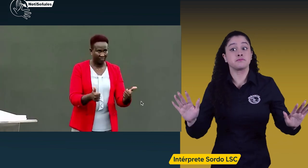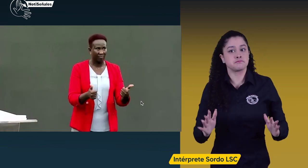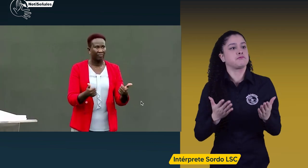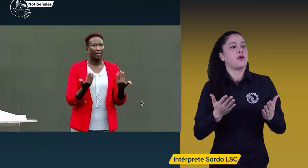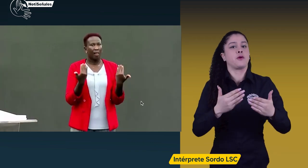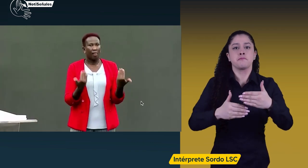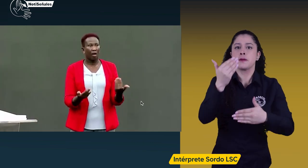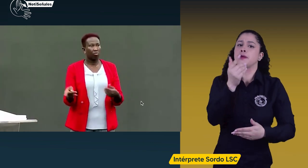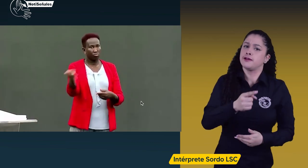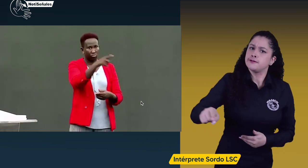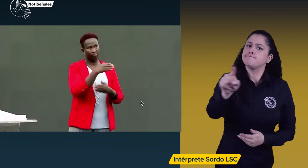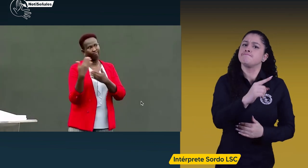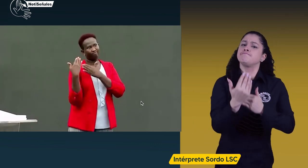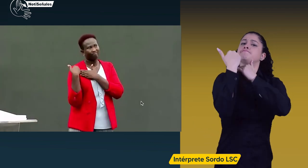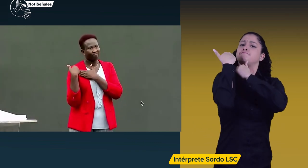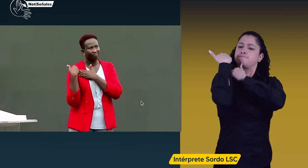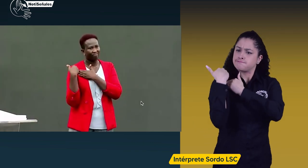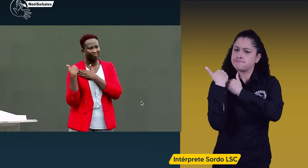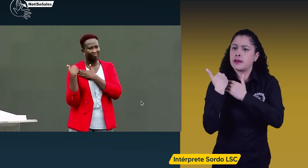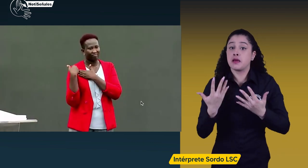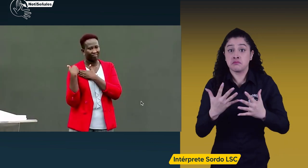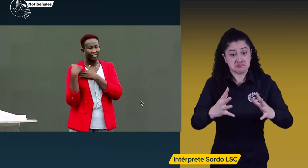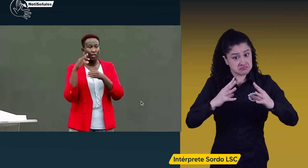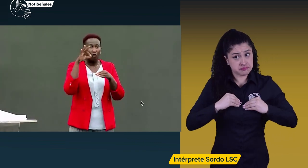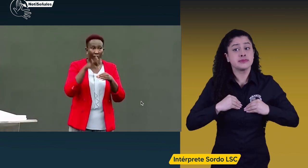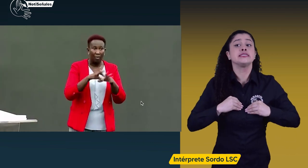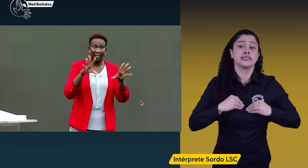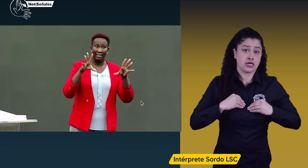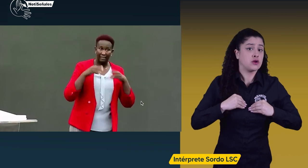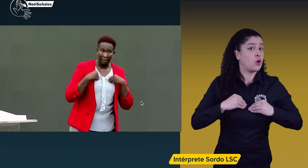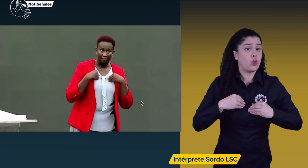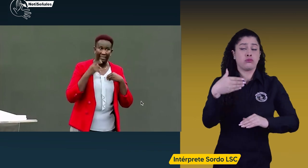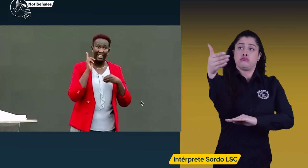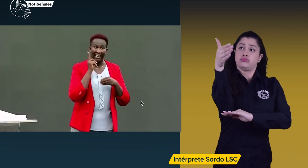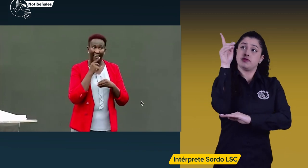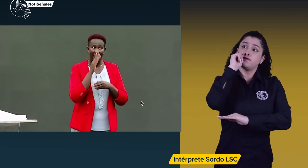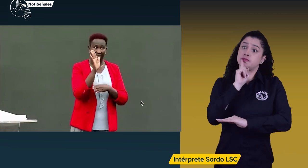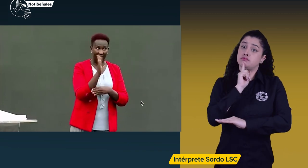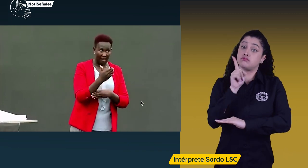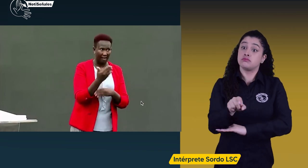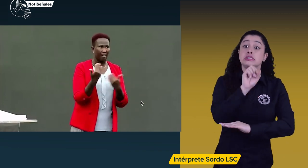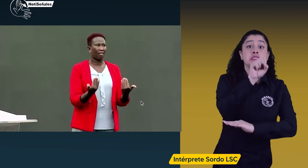Ustedes son los encargados. Demos inicio. ¿Están de acuerdo con tener una bandera sorda?